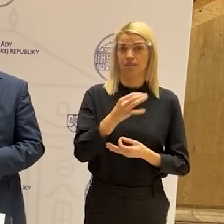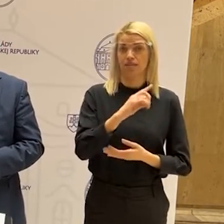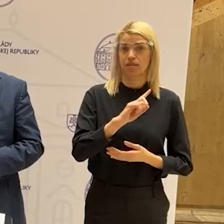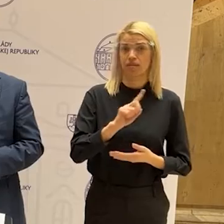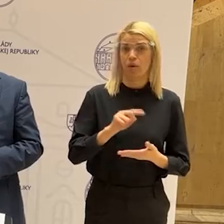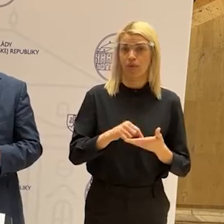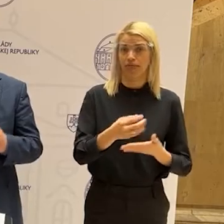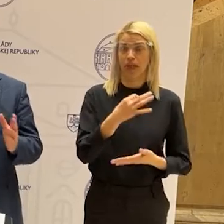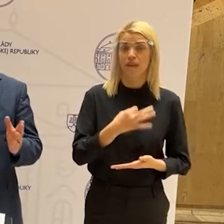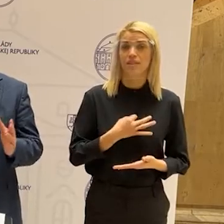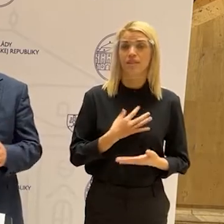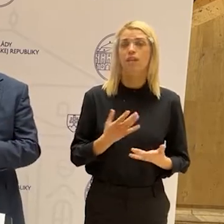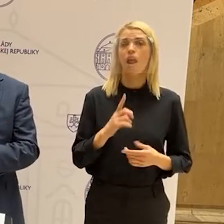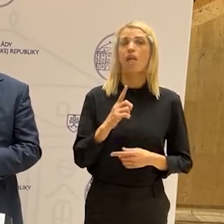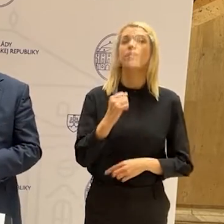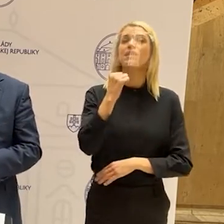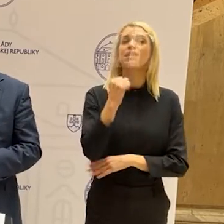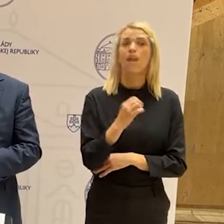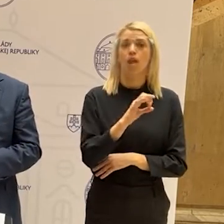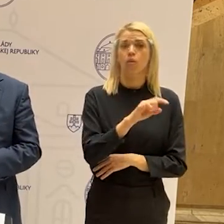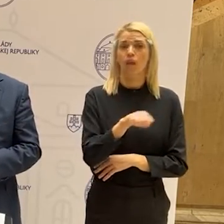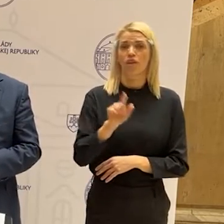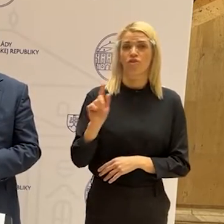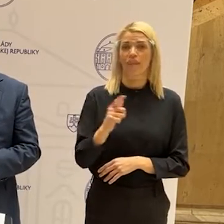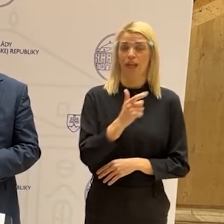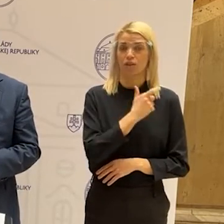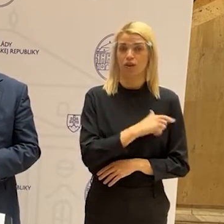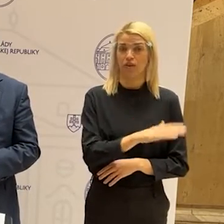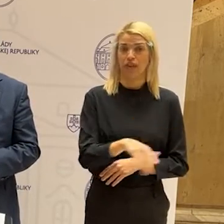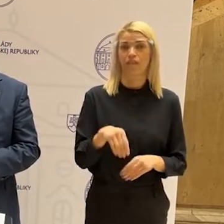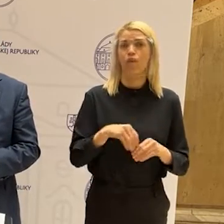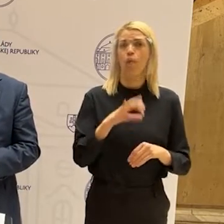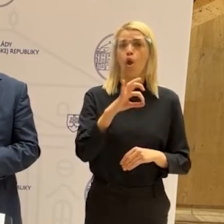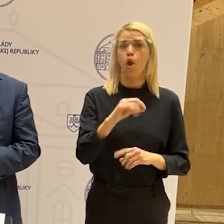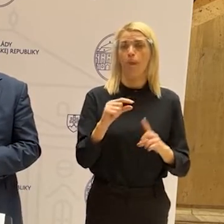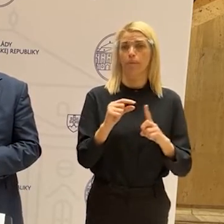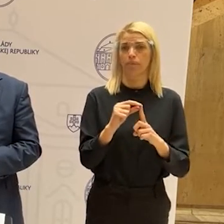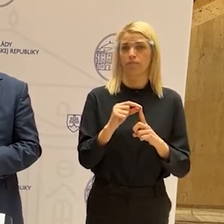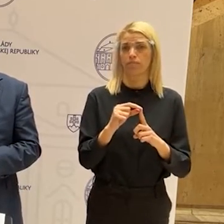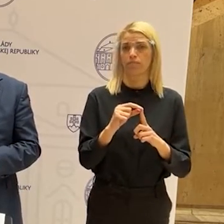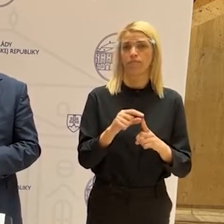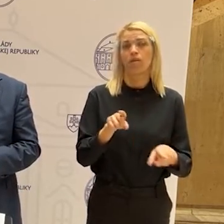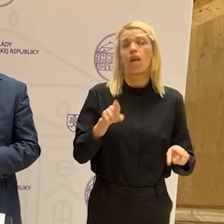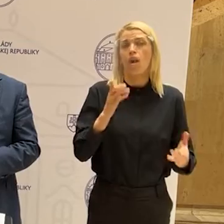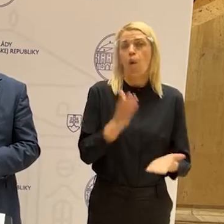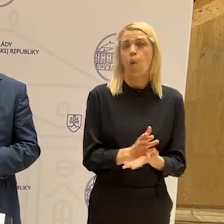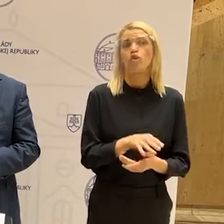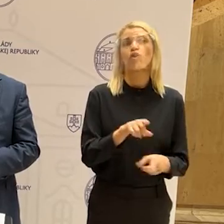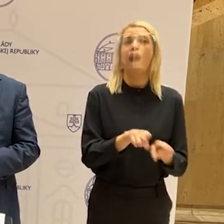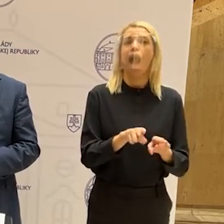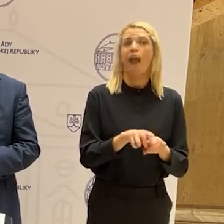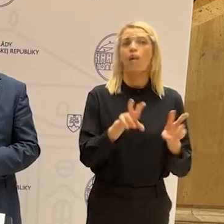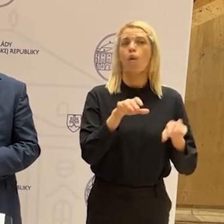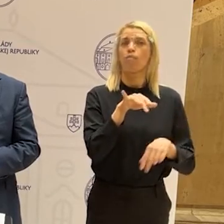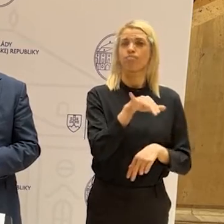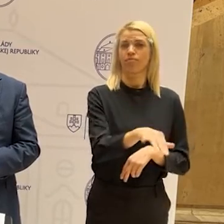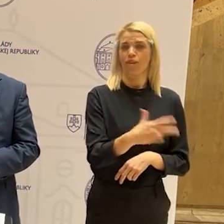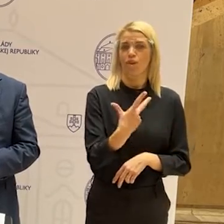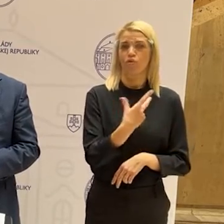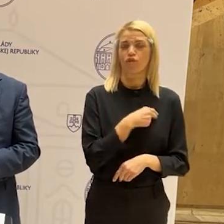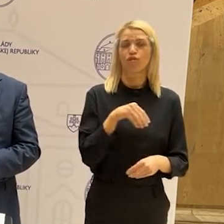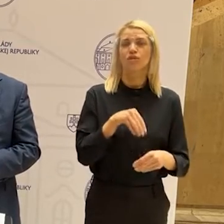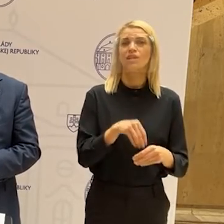ale v zásade ide o to, že deti od 0 do 12 rokov sú považované za OP, čiže ako keby boli zaočkované, a